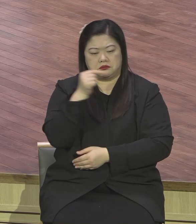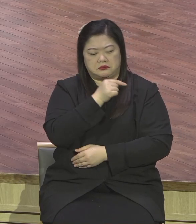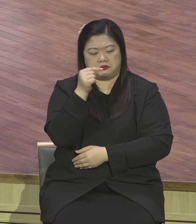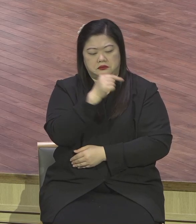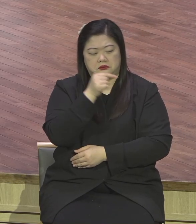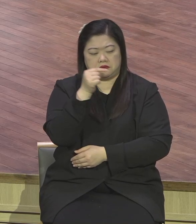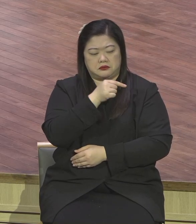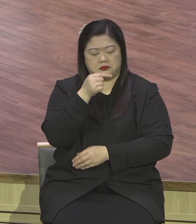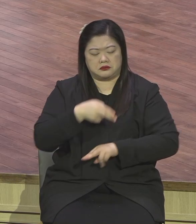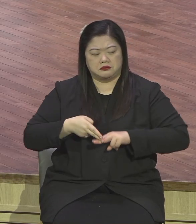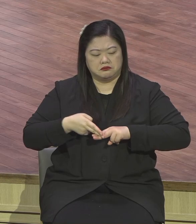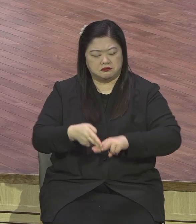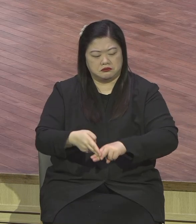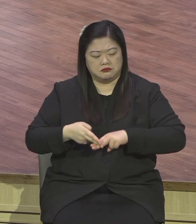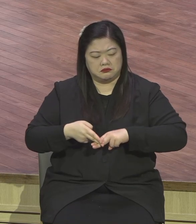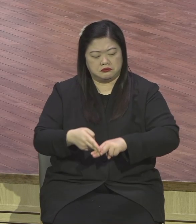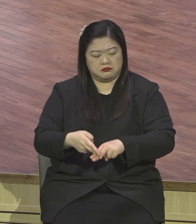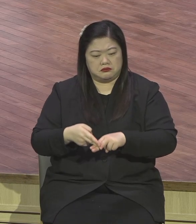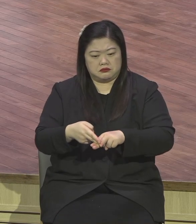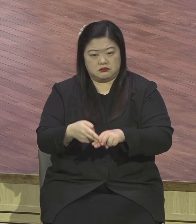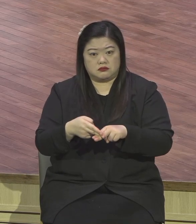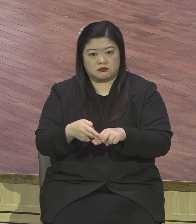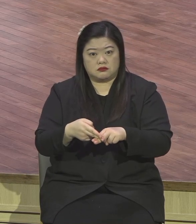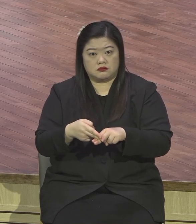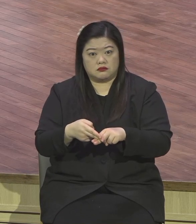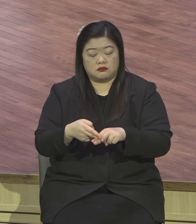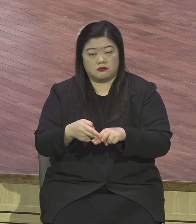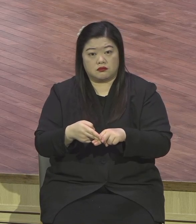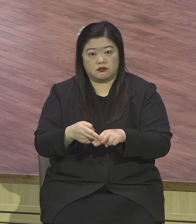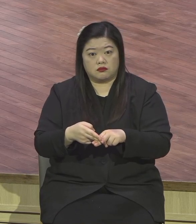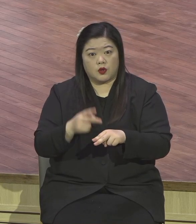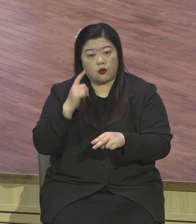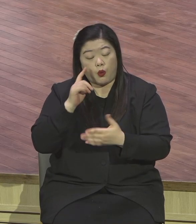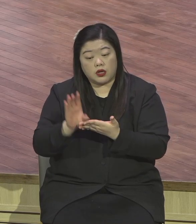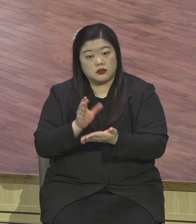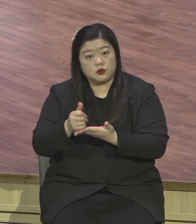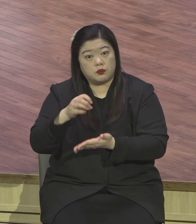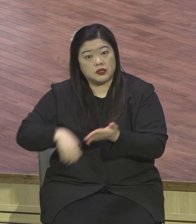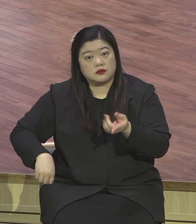싹 다 심판을 당한 거예요. 후손들까지